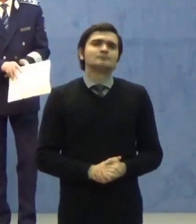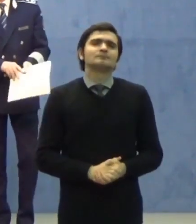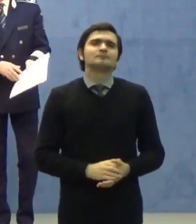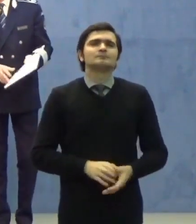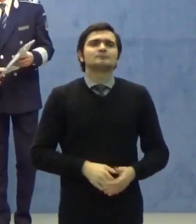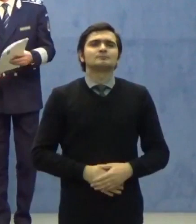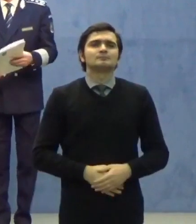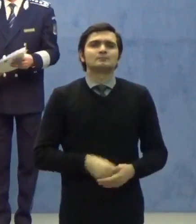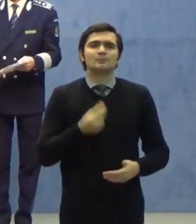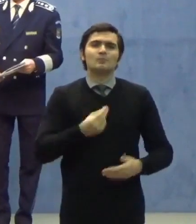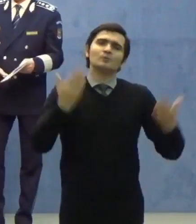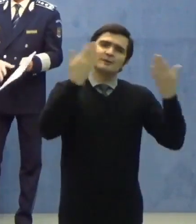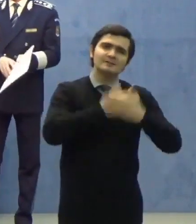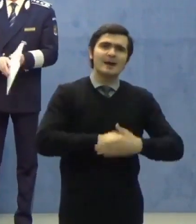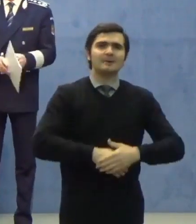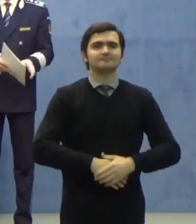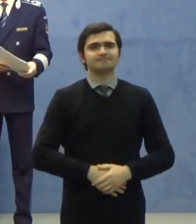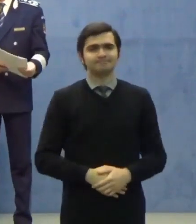Bună seara!